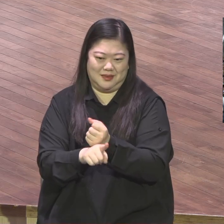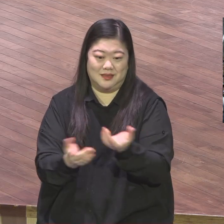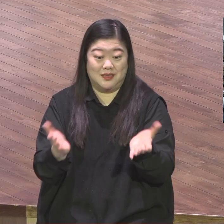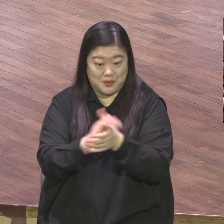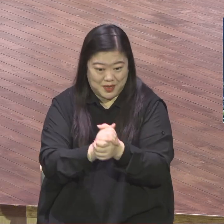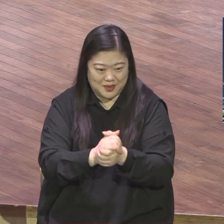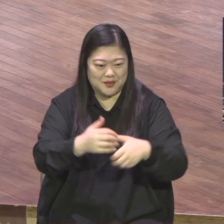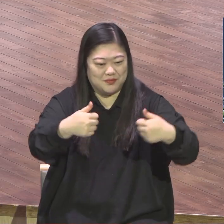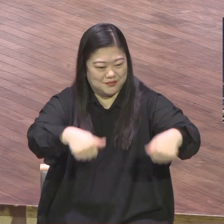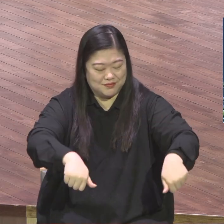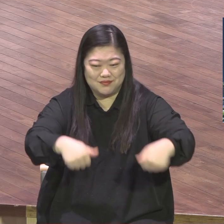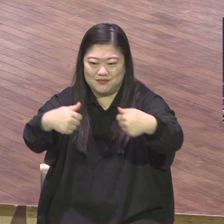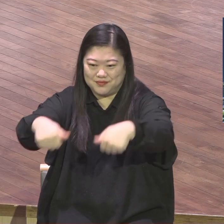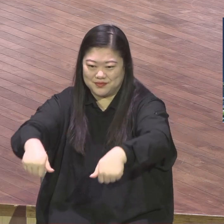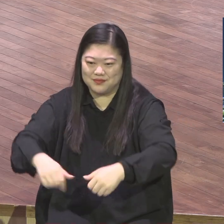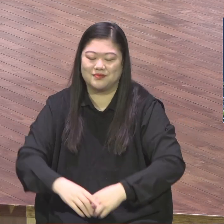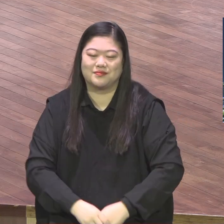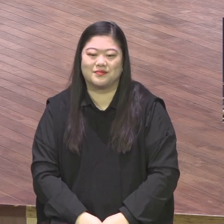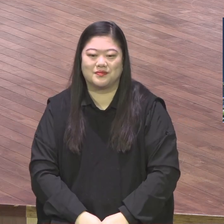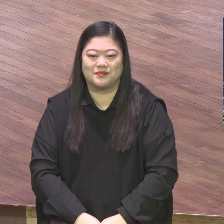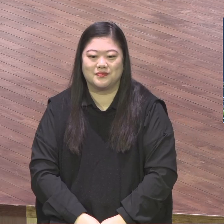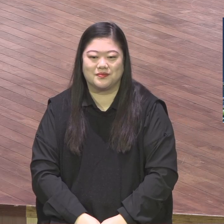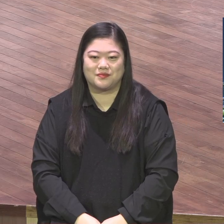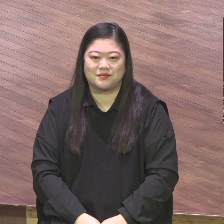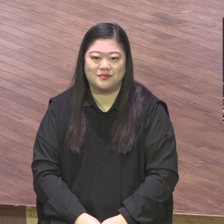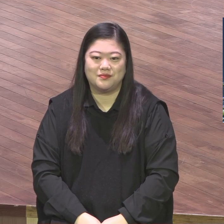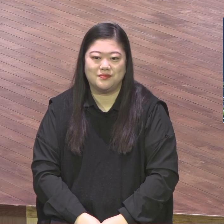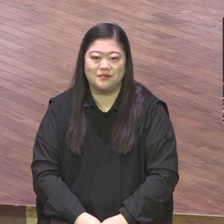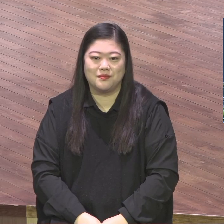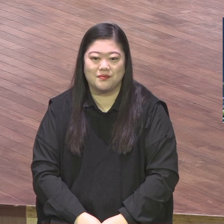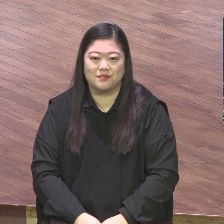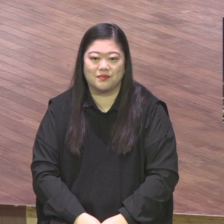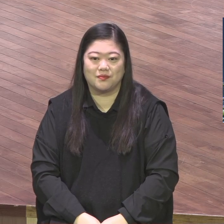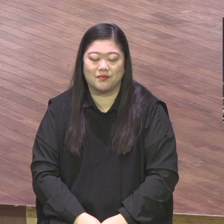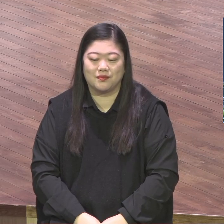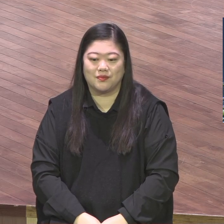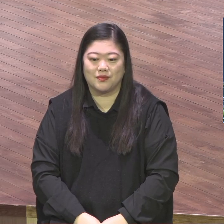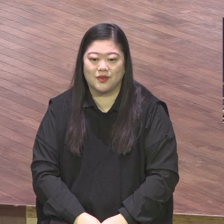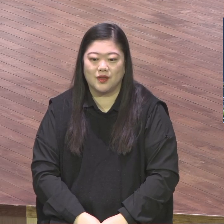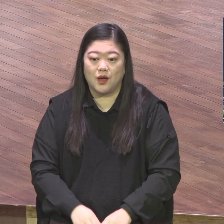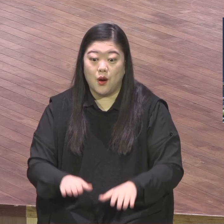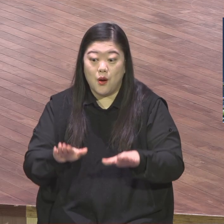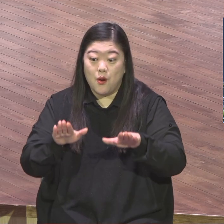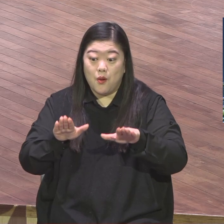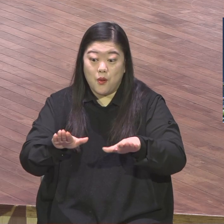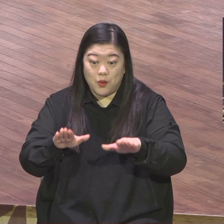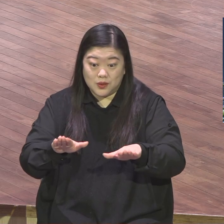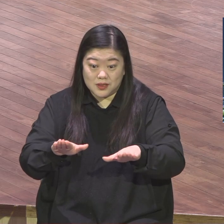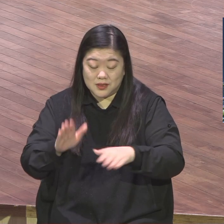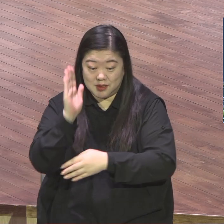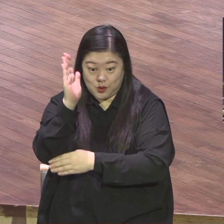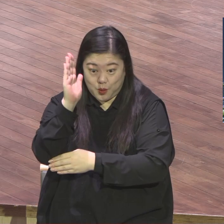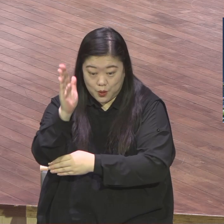이것을 말씀 가지고 기쁨으로 감당하는 주의 일이라는 제목으로 말씀을 드립니다.